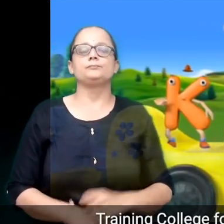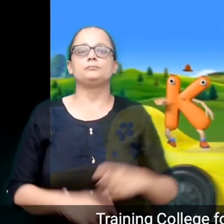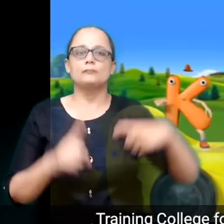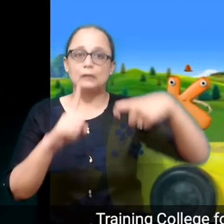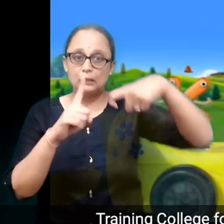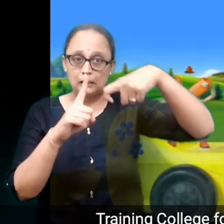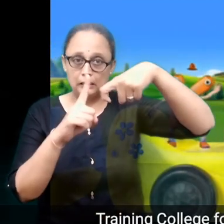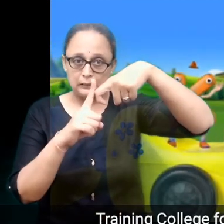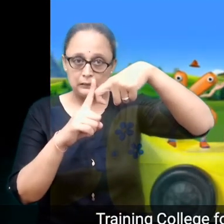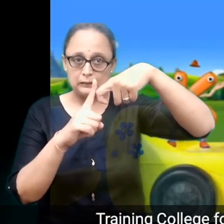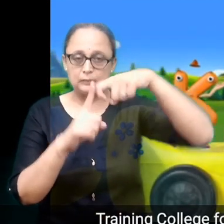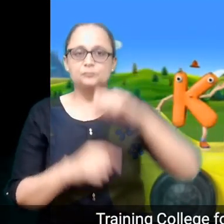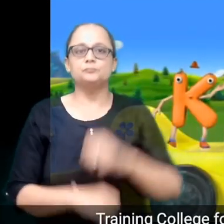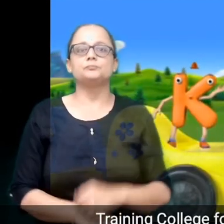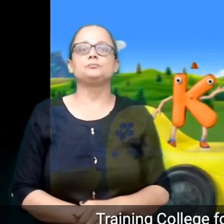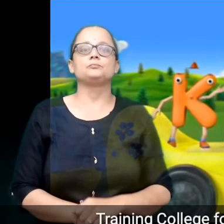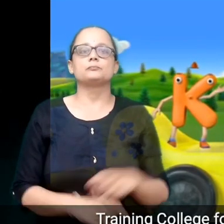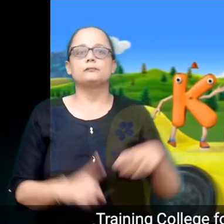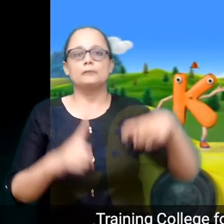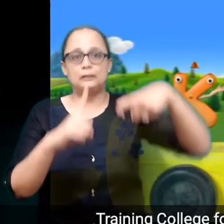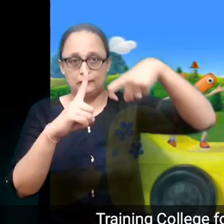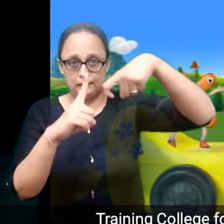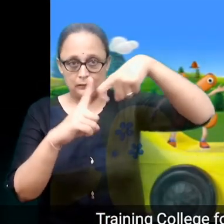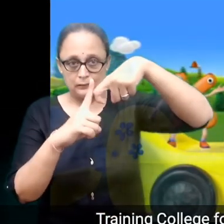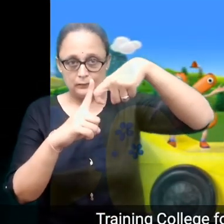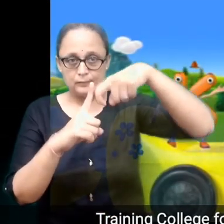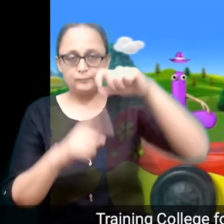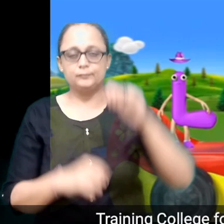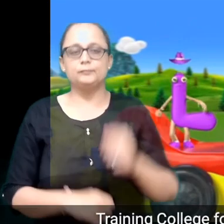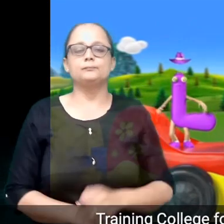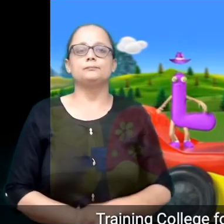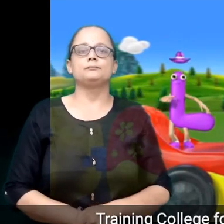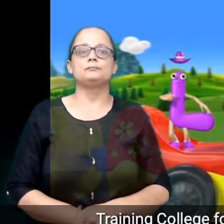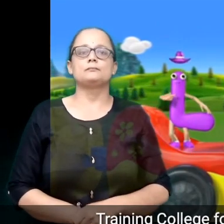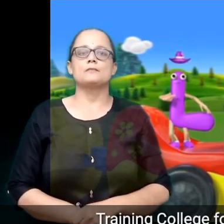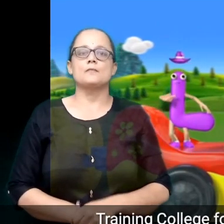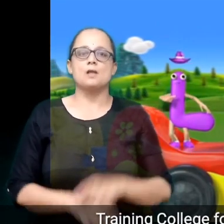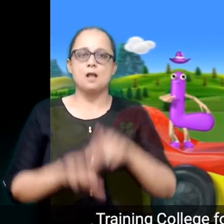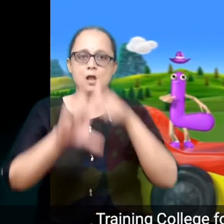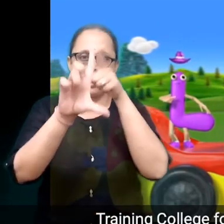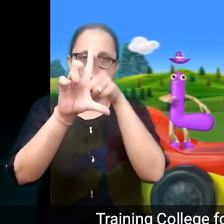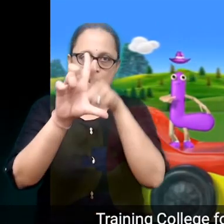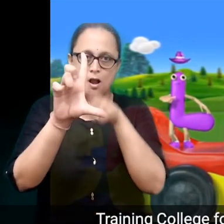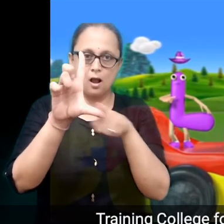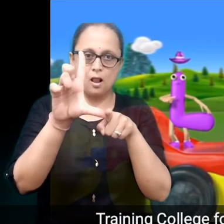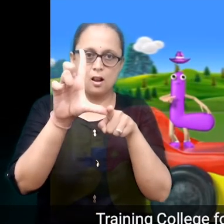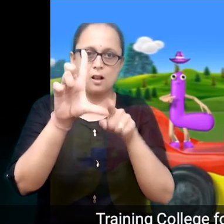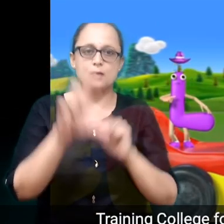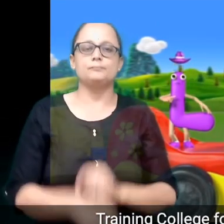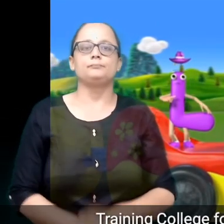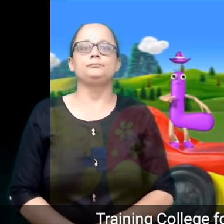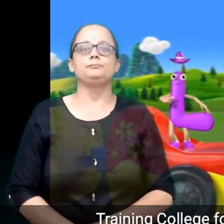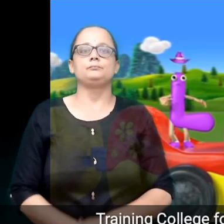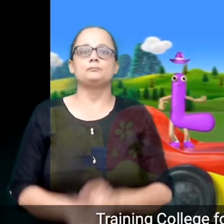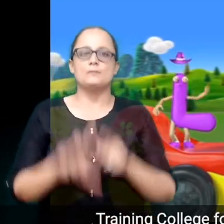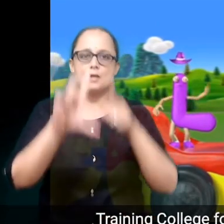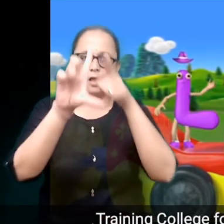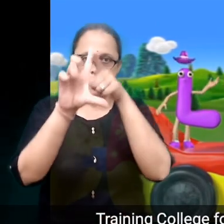Q, Q, L, L,